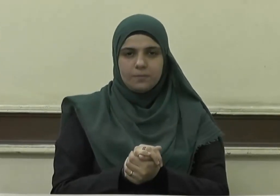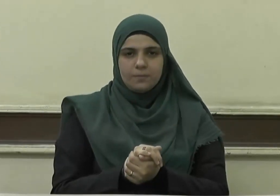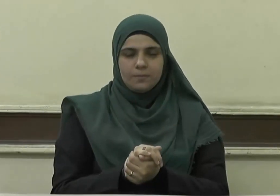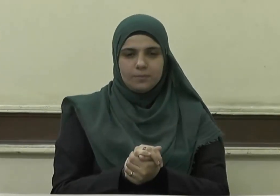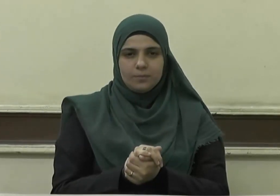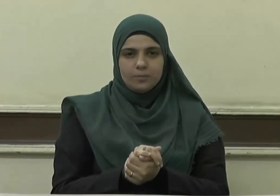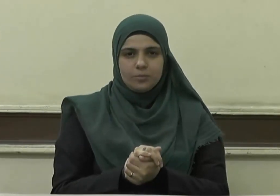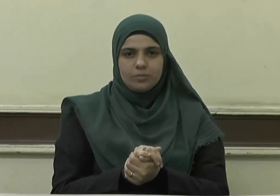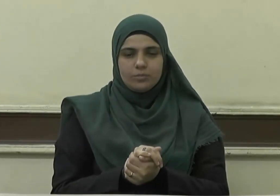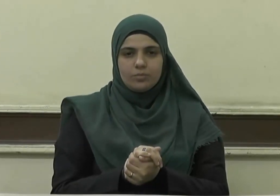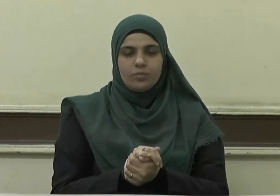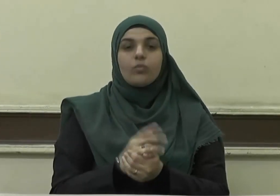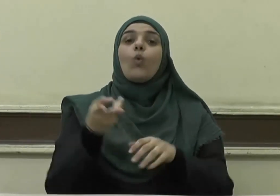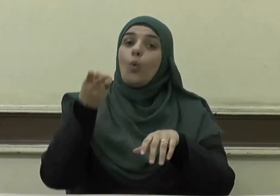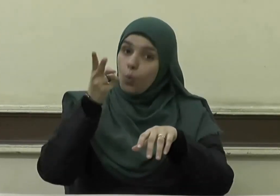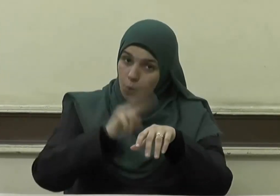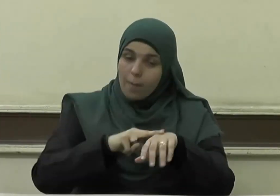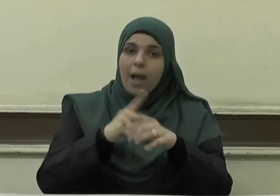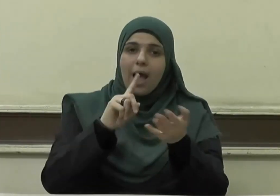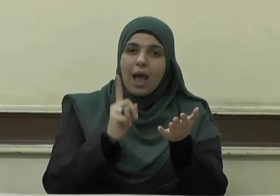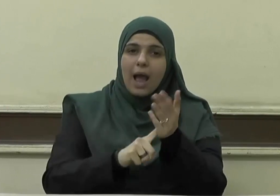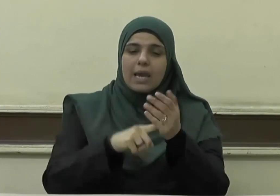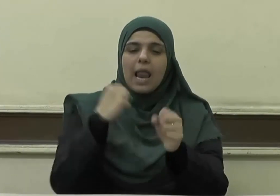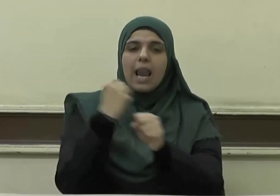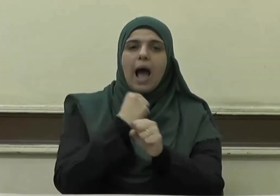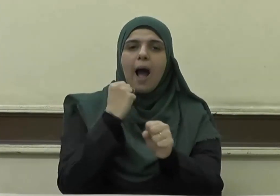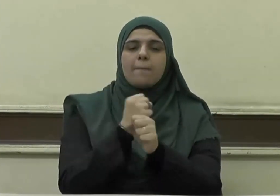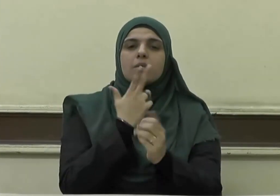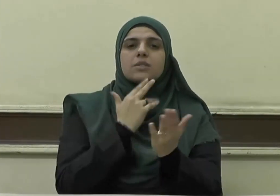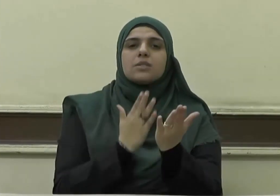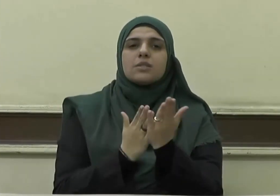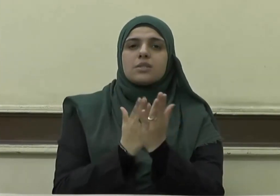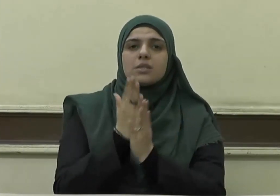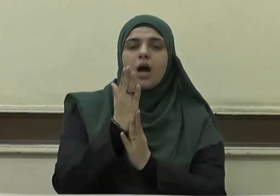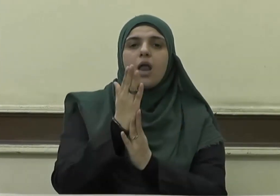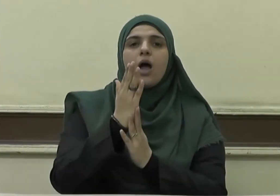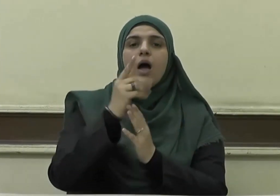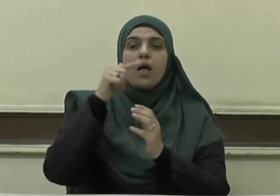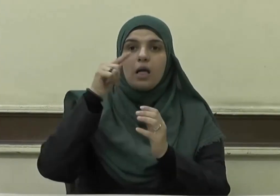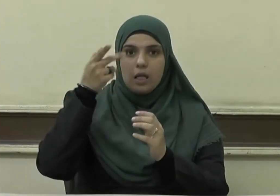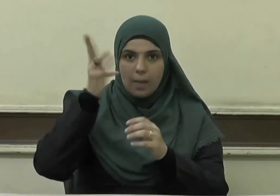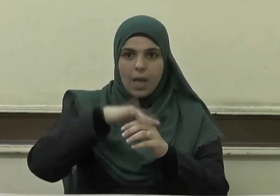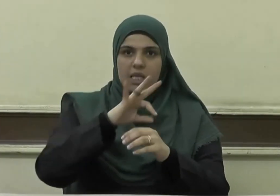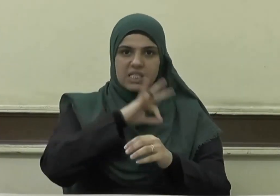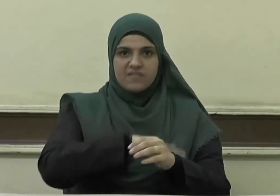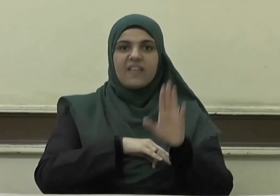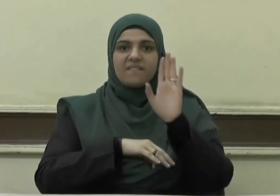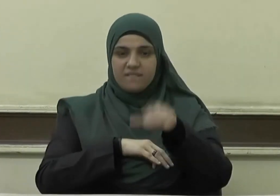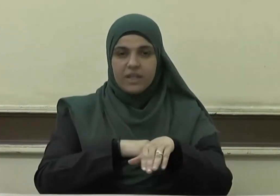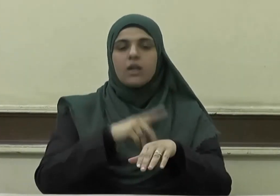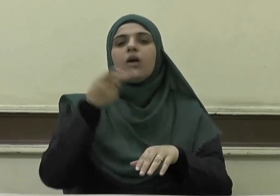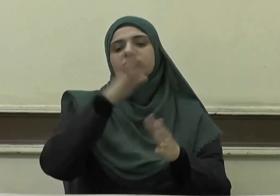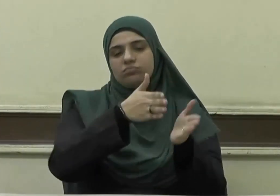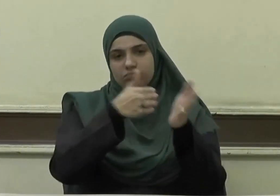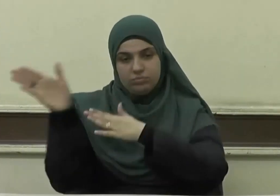وكما أن للعمل الصالح ثماره فإن للعمل السيئ